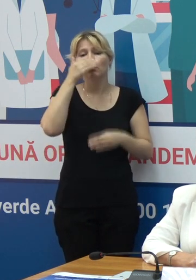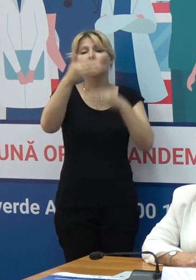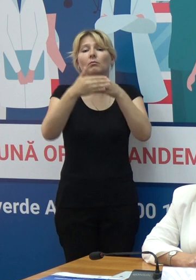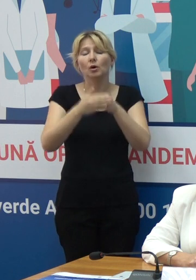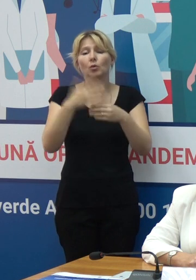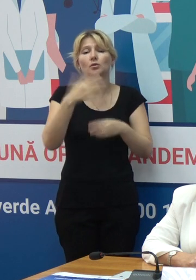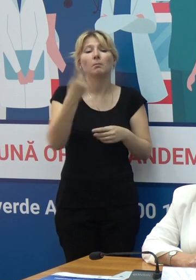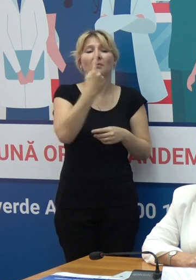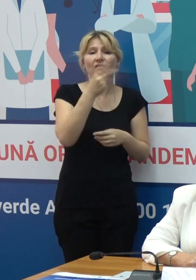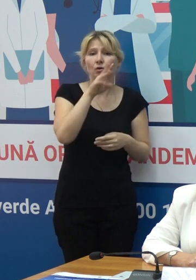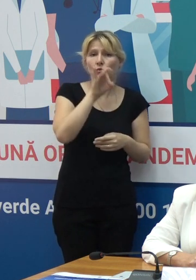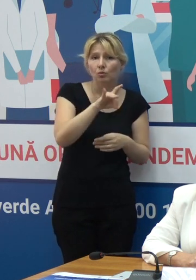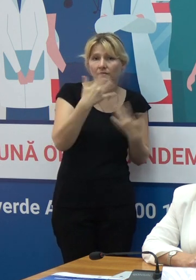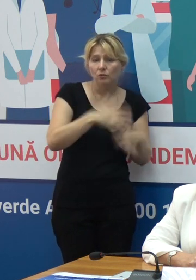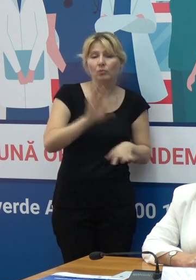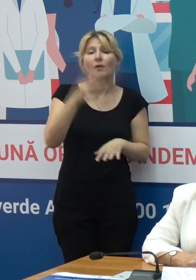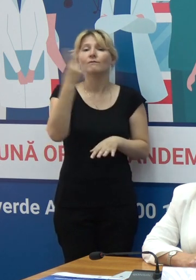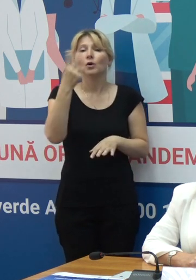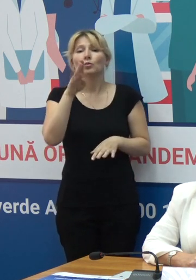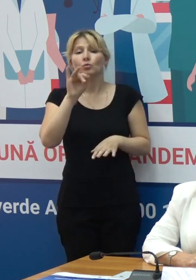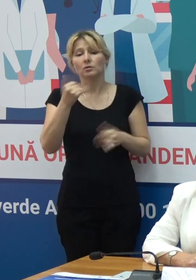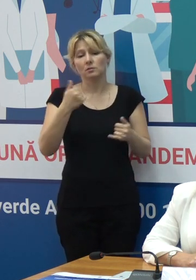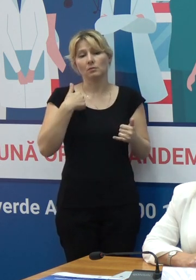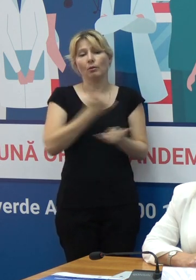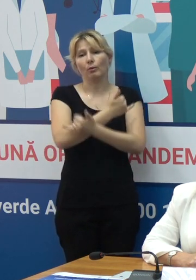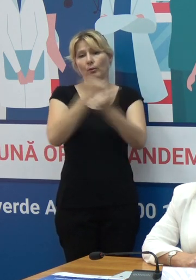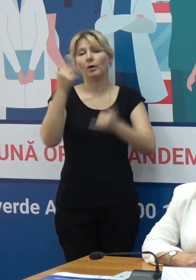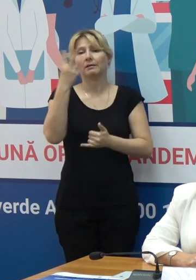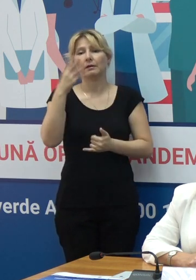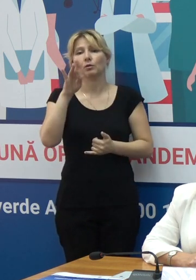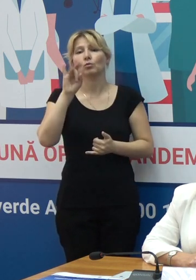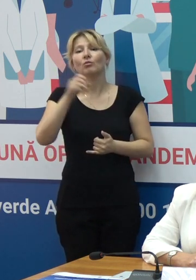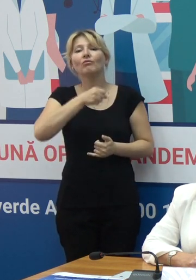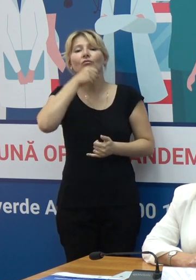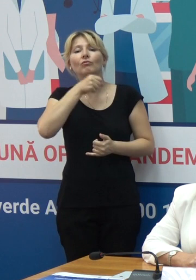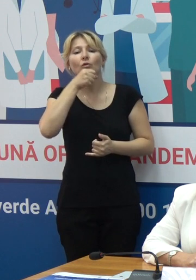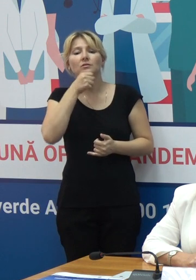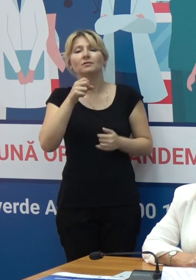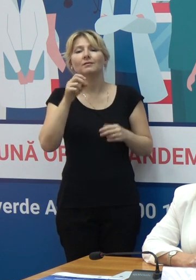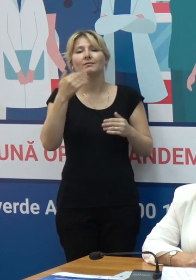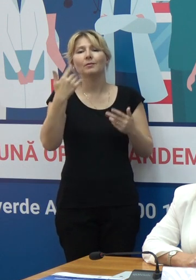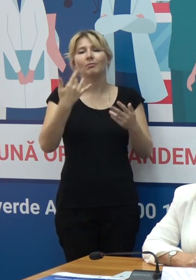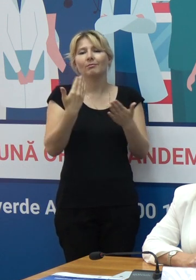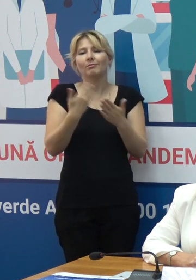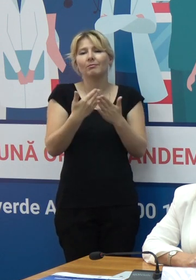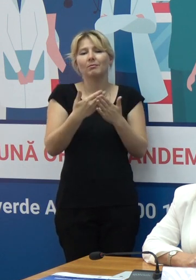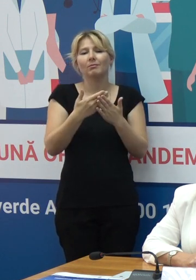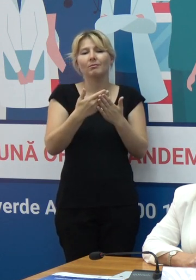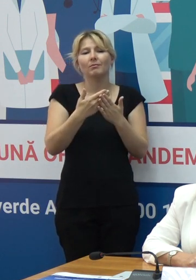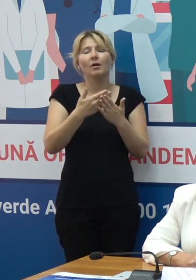campaniei de vaccinare, ceea ce înseamnă că vaccinul este disponibil absolut pentru